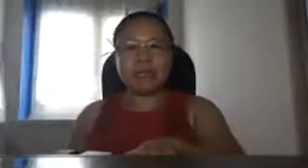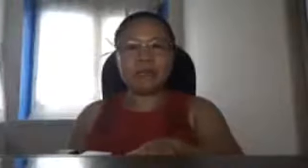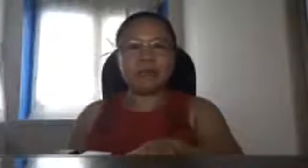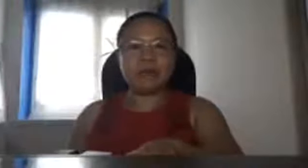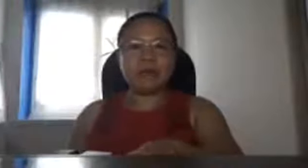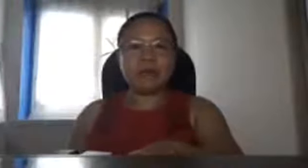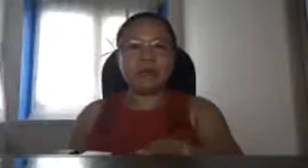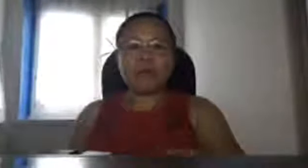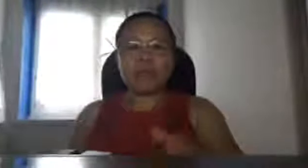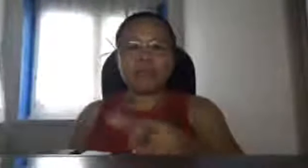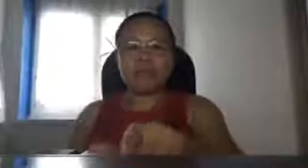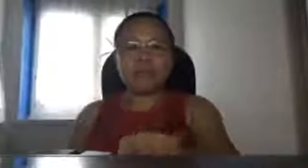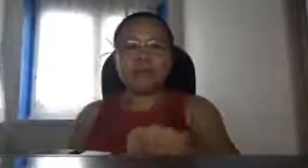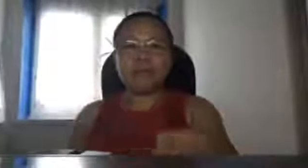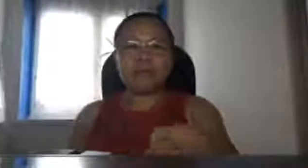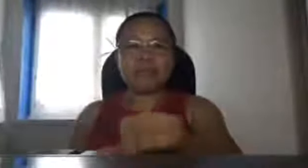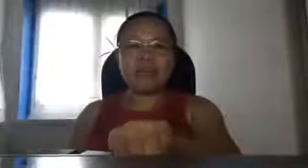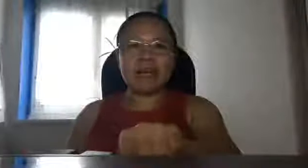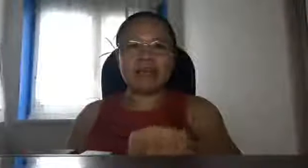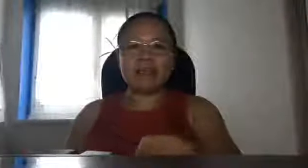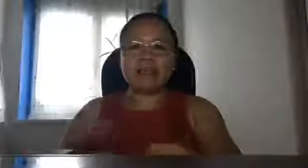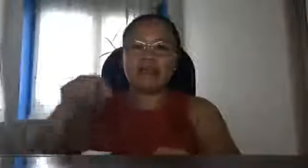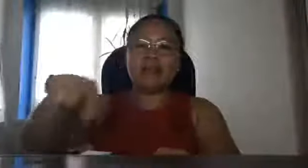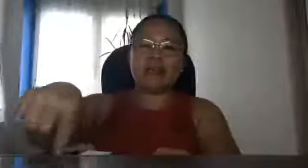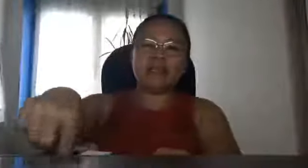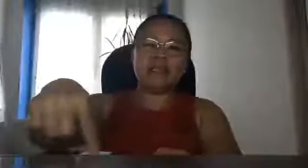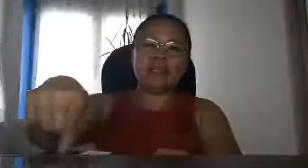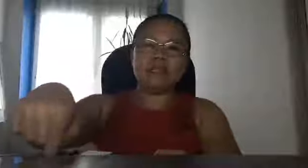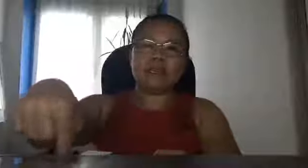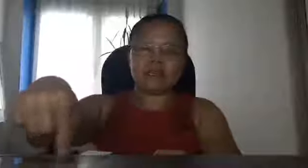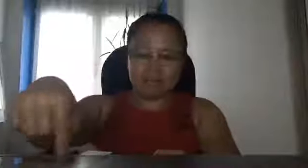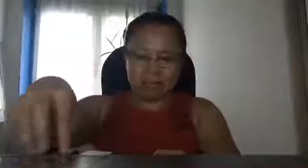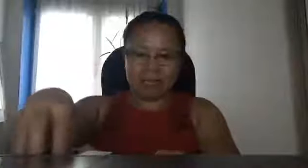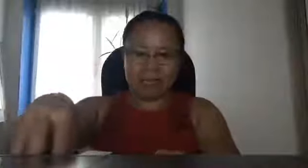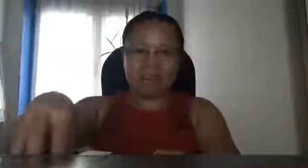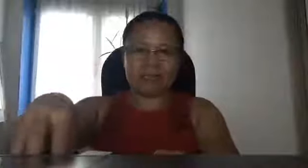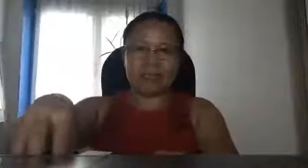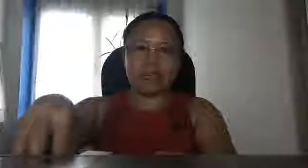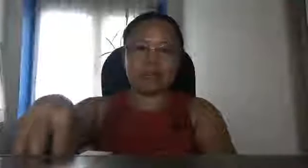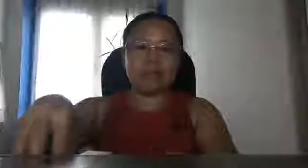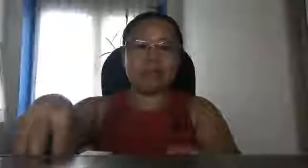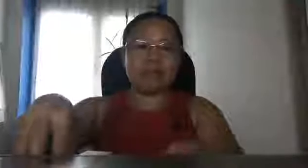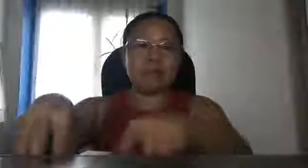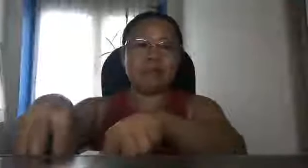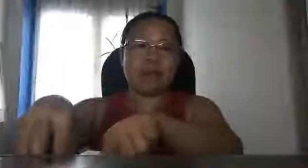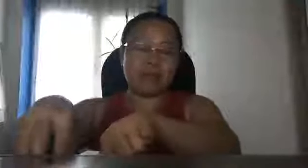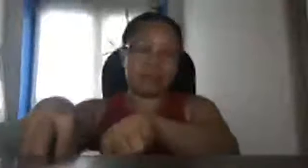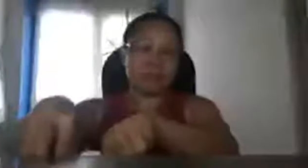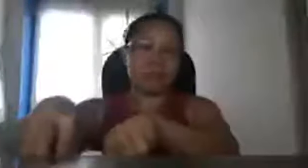iyo kung ating gabi may mangyari na hindi inaasang pangyayari sa iyo di ba ang kapitbahay mo